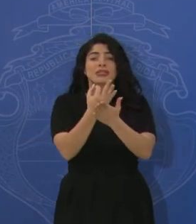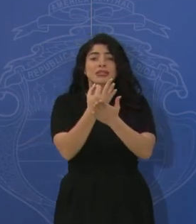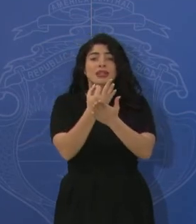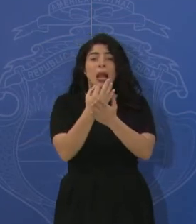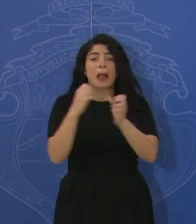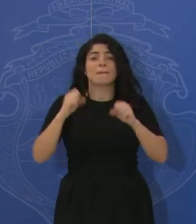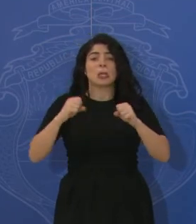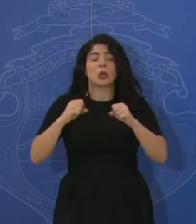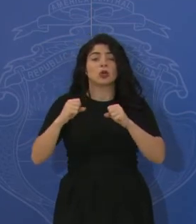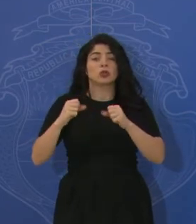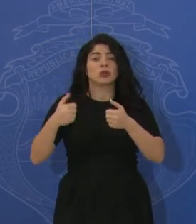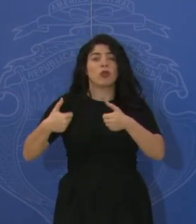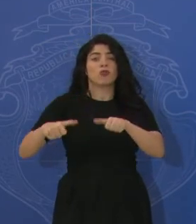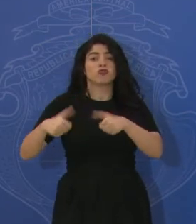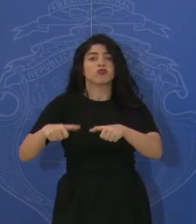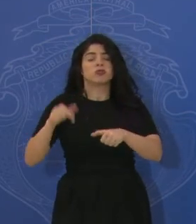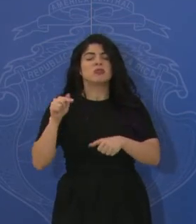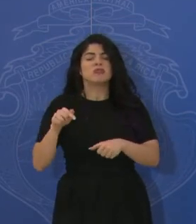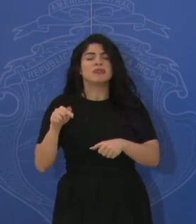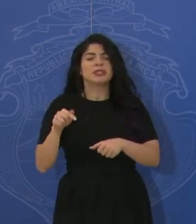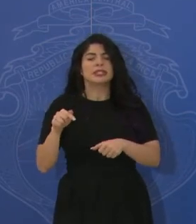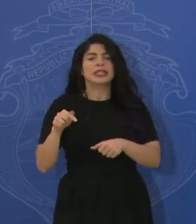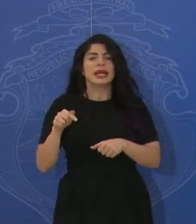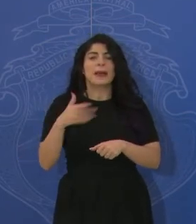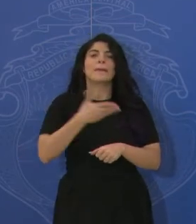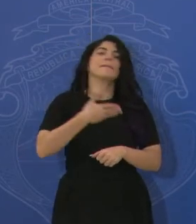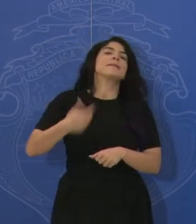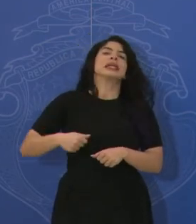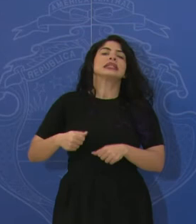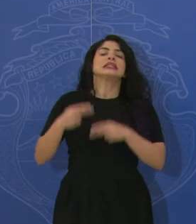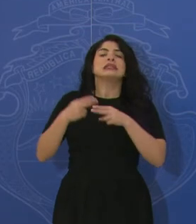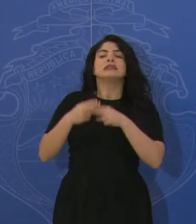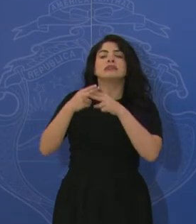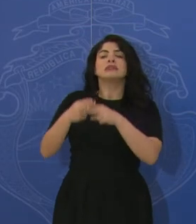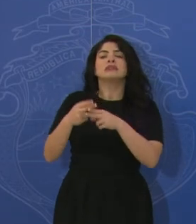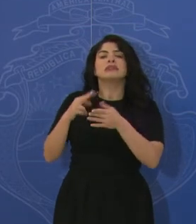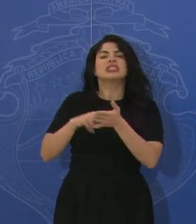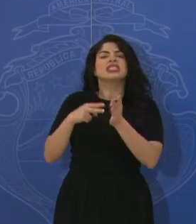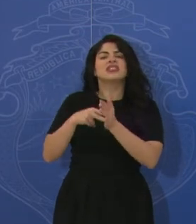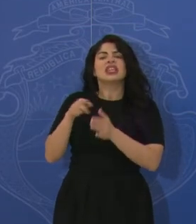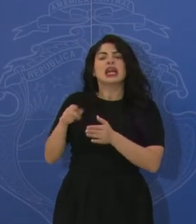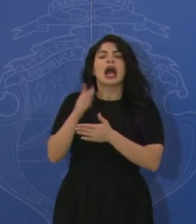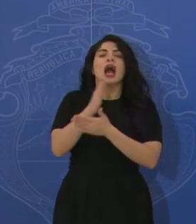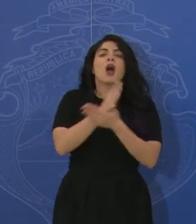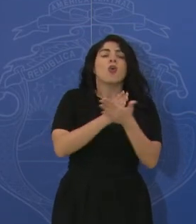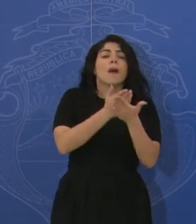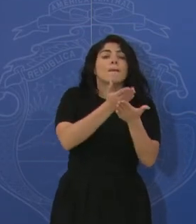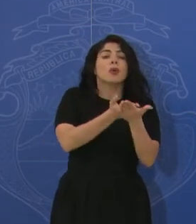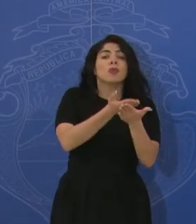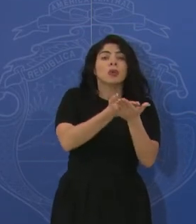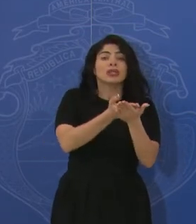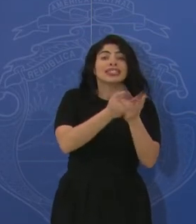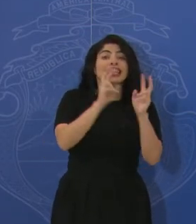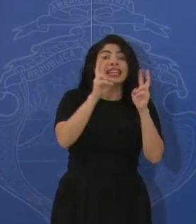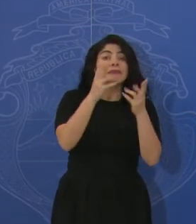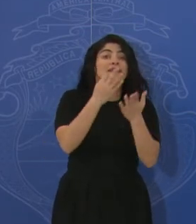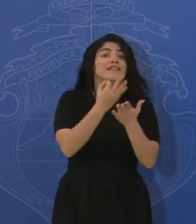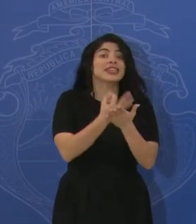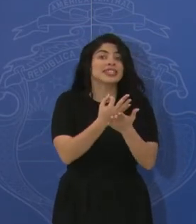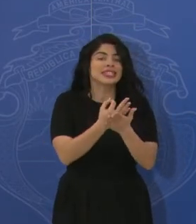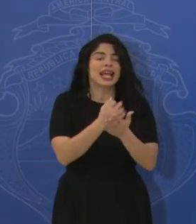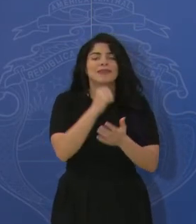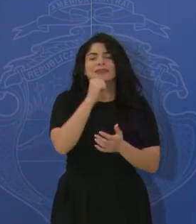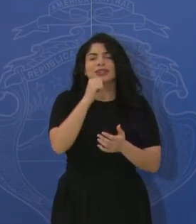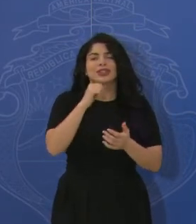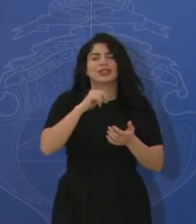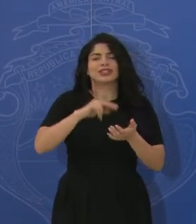consenso, eso el presidente a eso le llamó algunas propuestas de carácter fiscal, no necesariamente tienen que